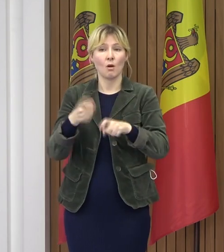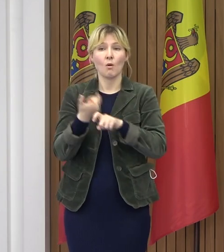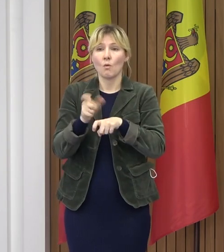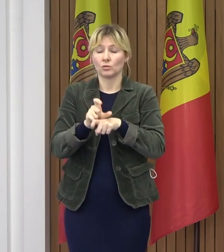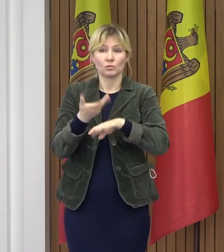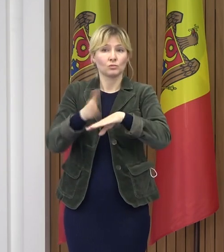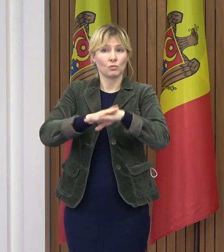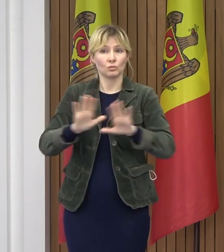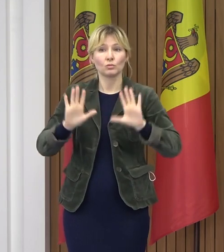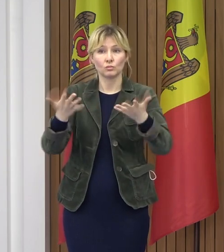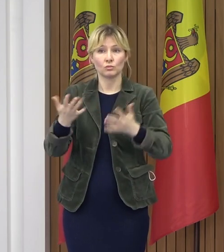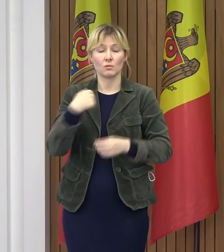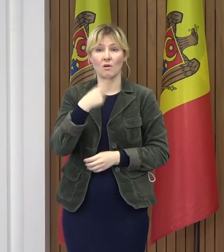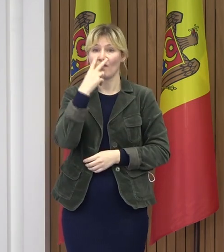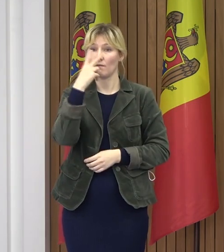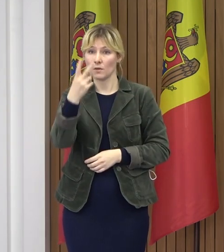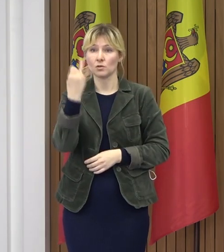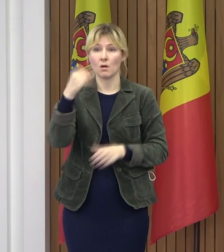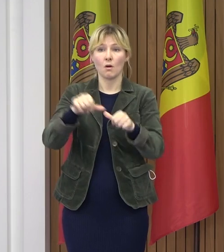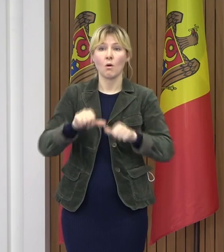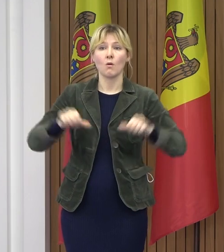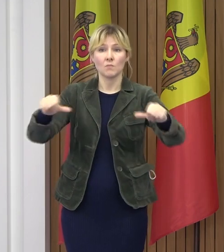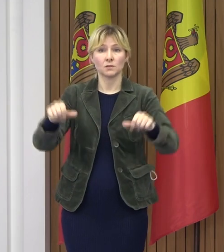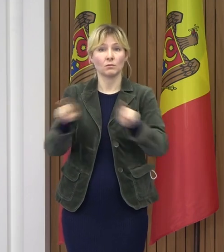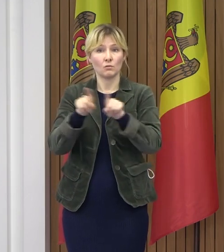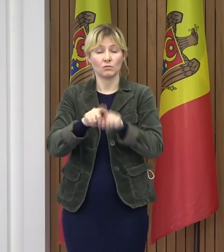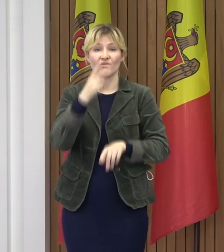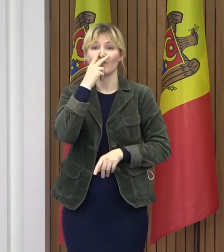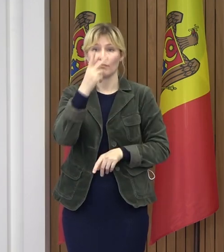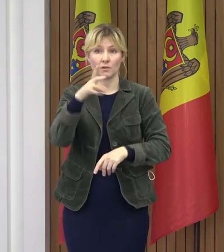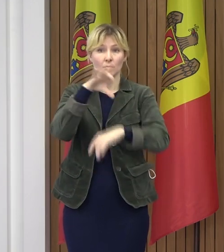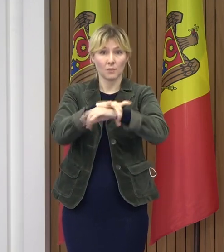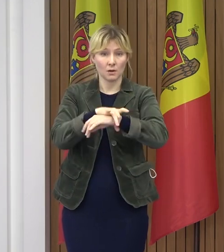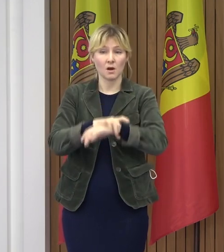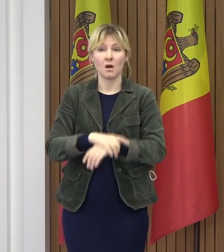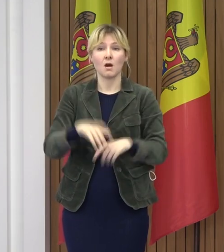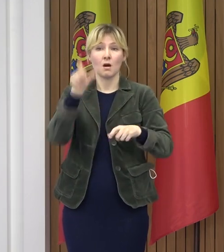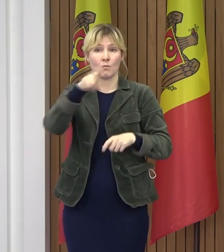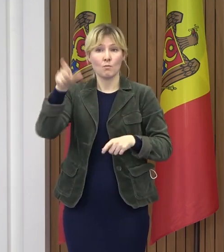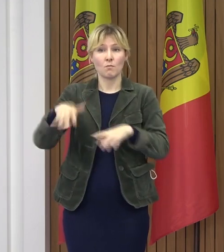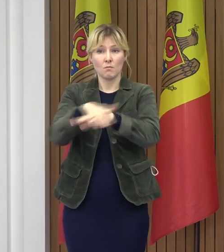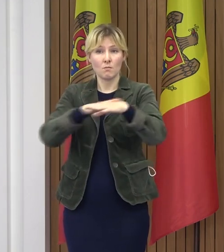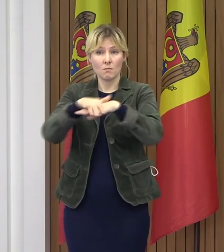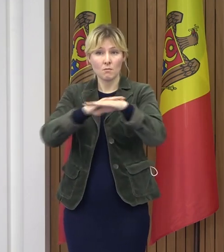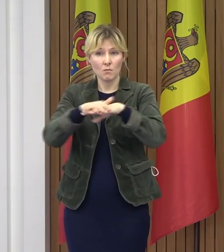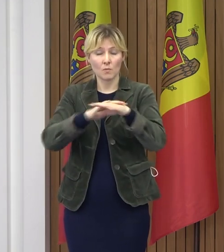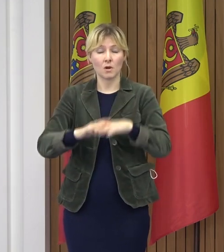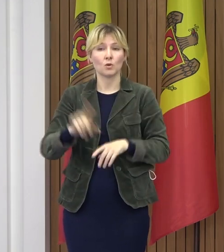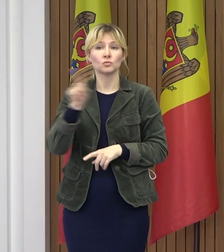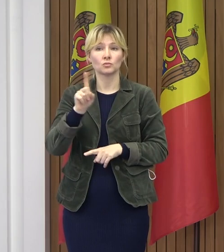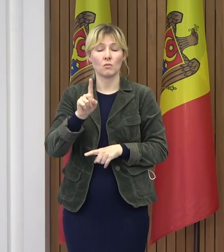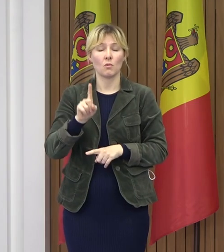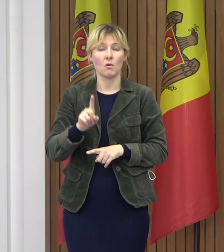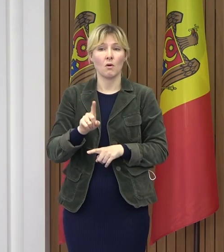îl văd și care îl văd și membrii Comisii Naționale Extraordinare în sănătate publică este faptul că în stare